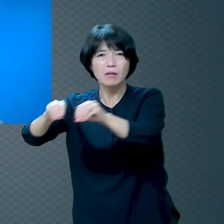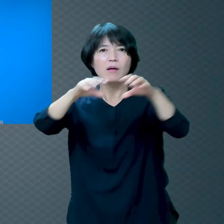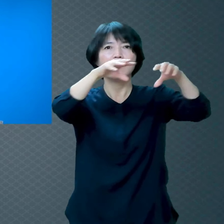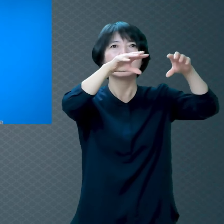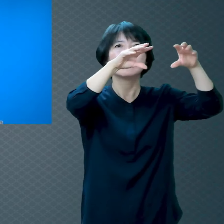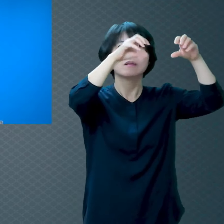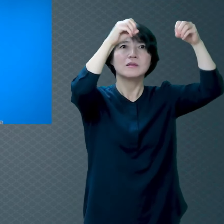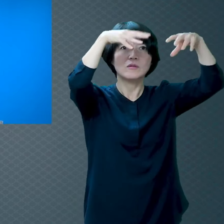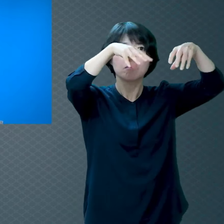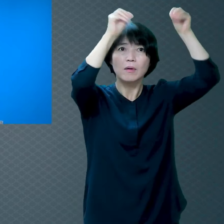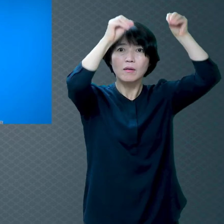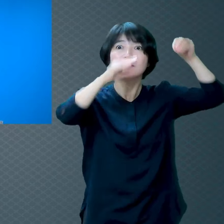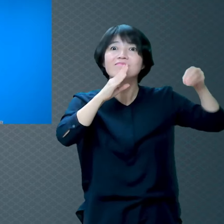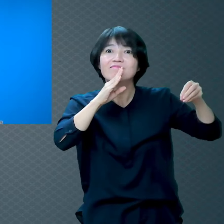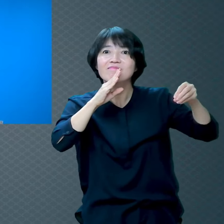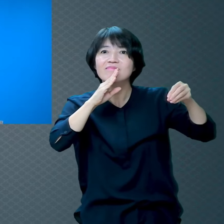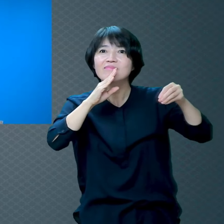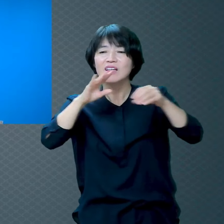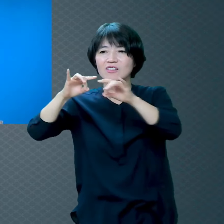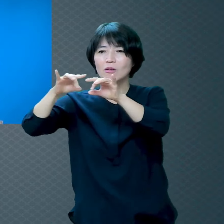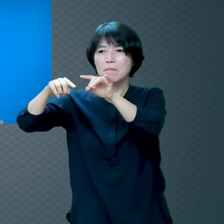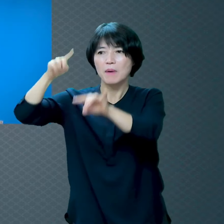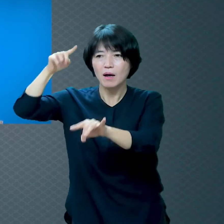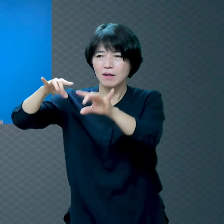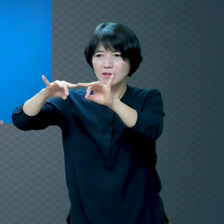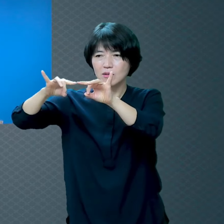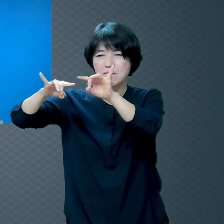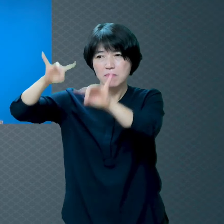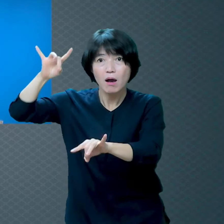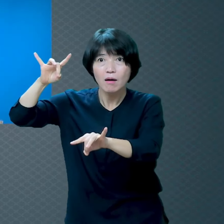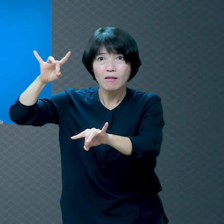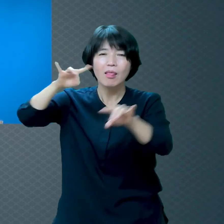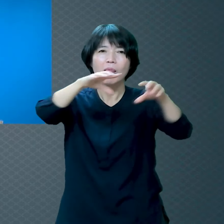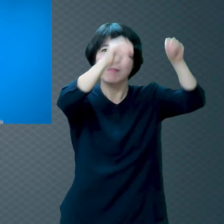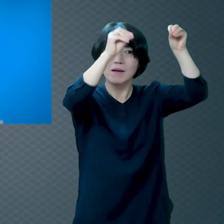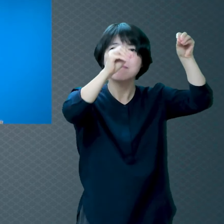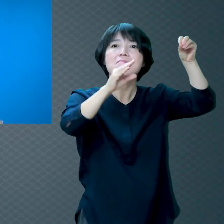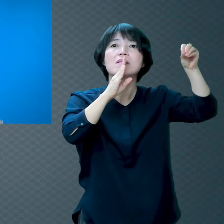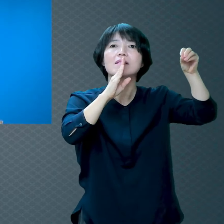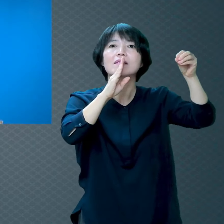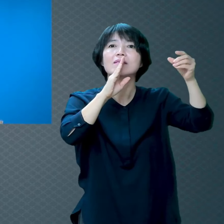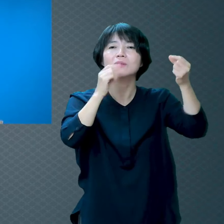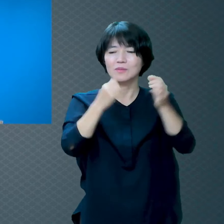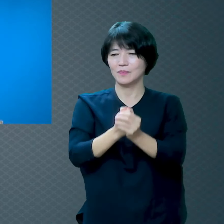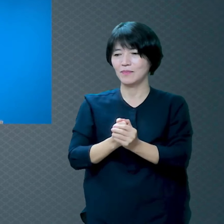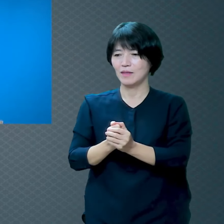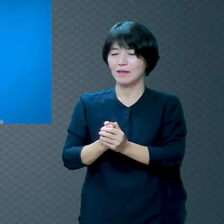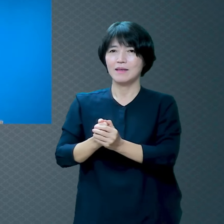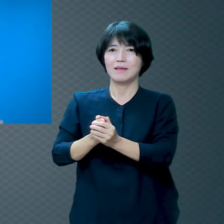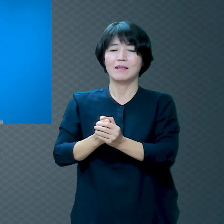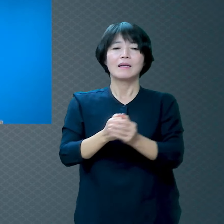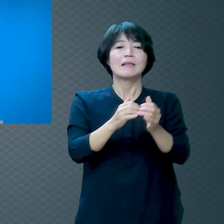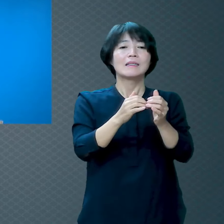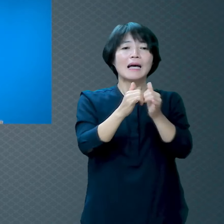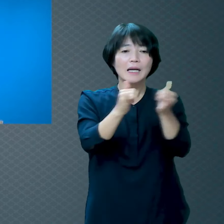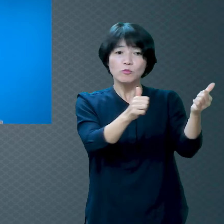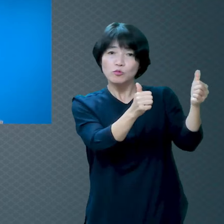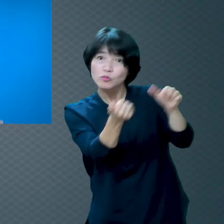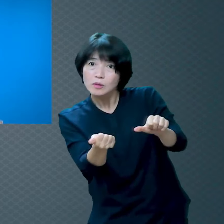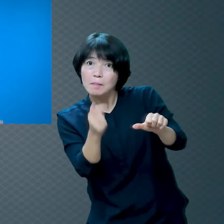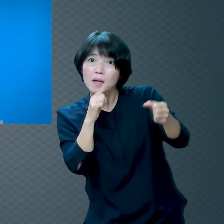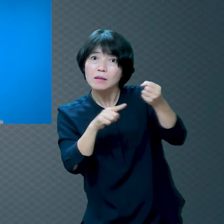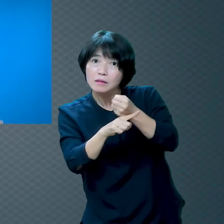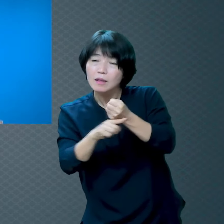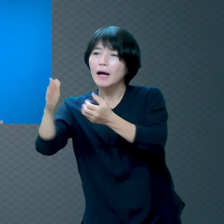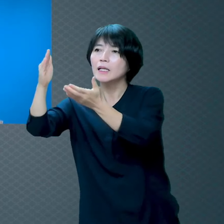끊어진 거예요 성경에서 죽었다 이 말은 하나님과의 관계가